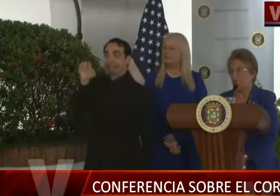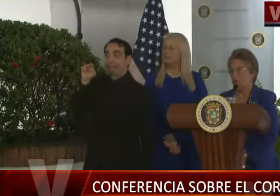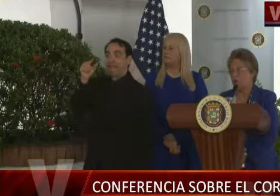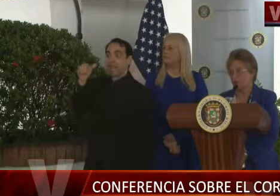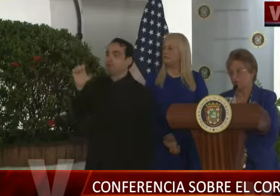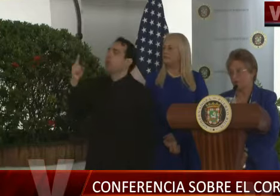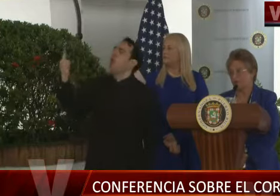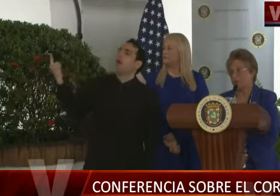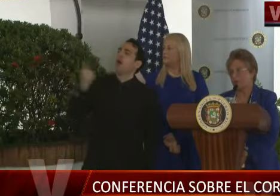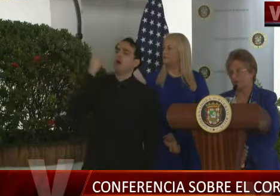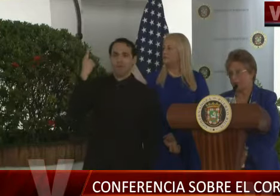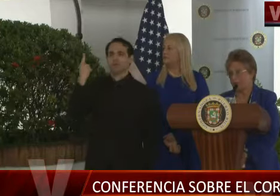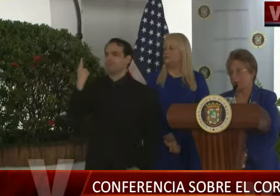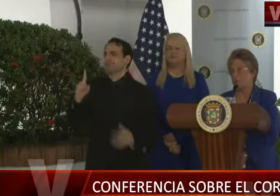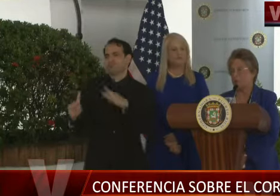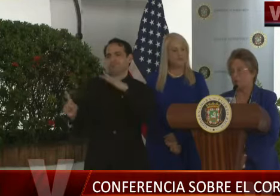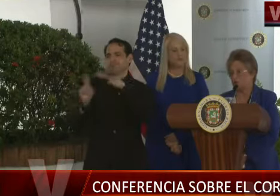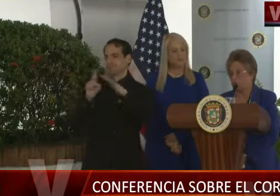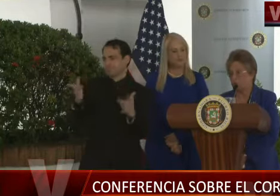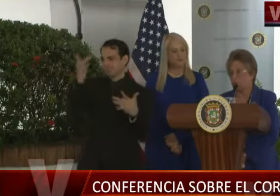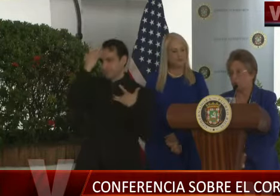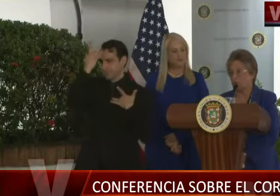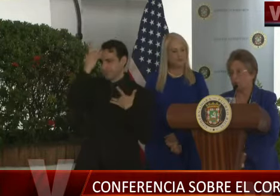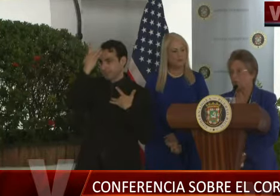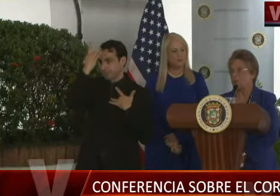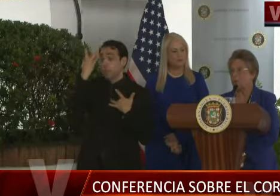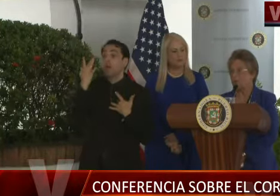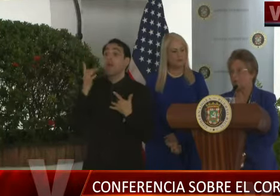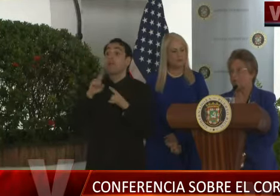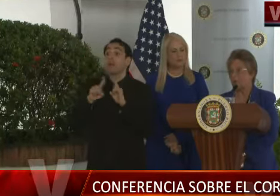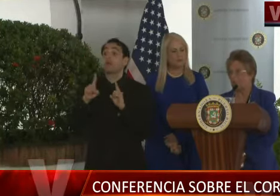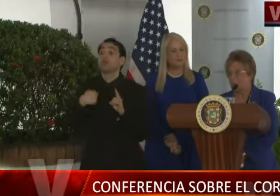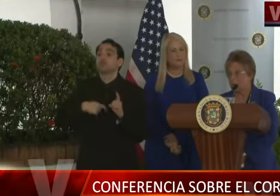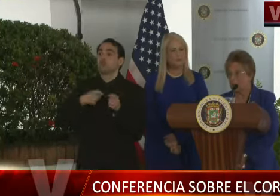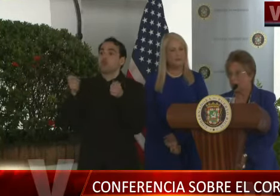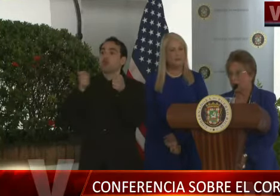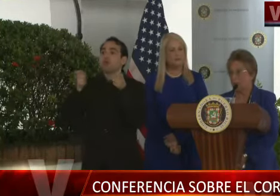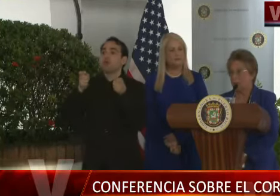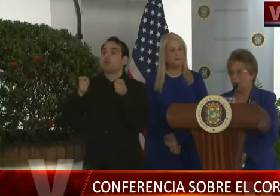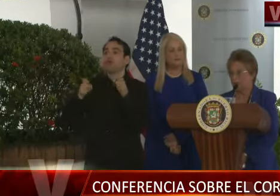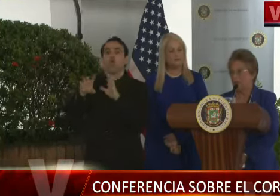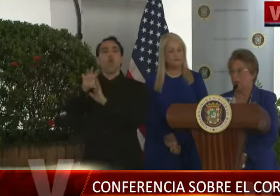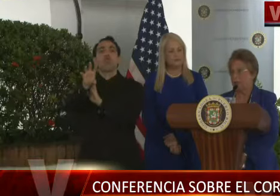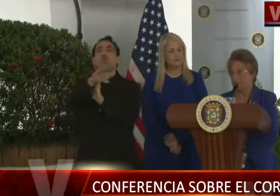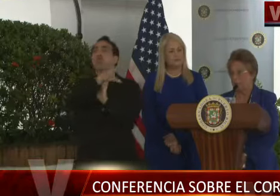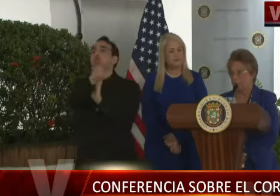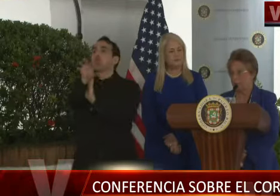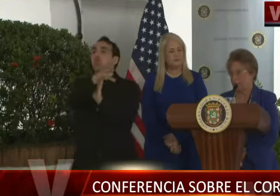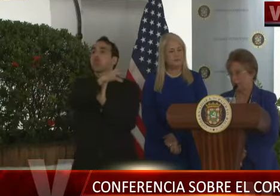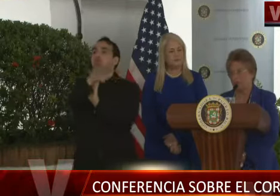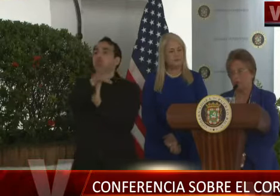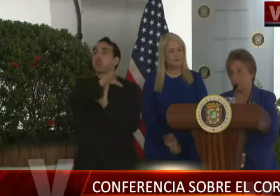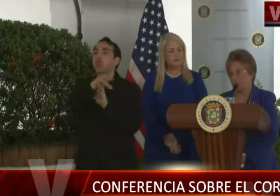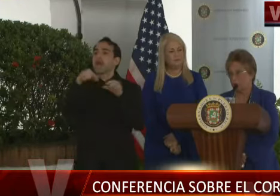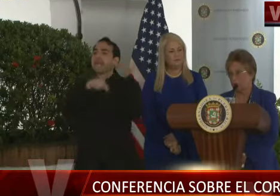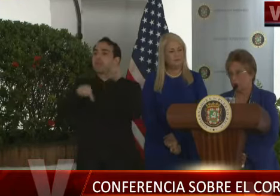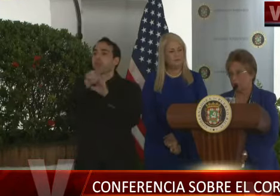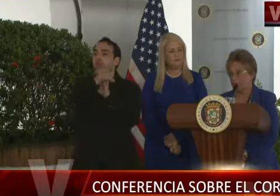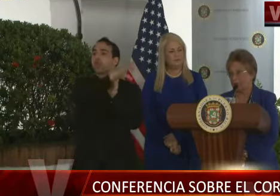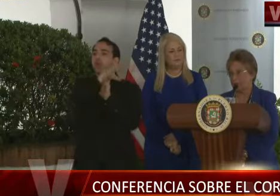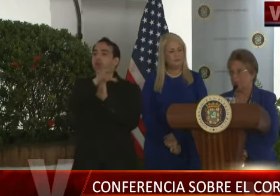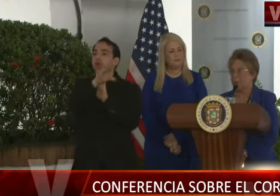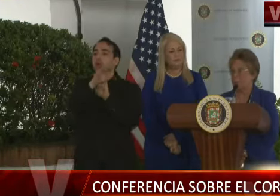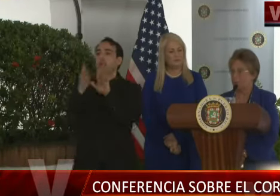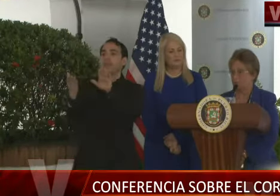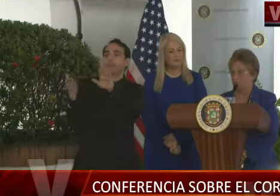hay casos. Lo que pasa es que lo mantenemos con el control de vectores bajo el umbral de epidemia. Y sabemos que no ha habido